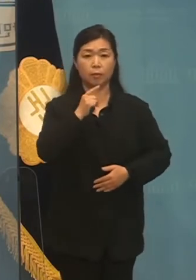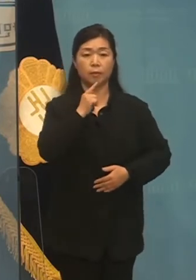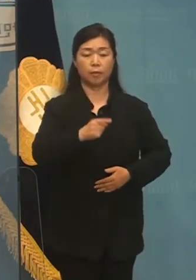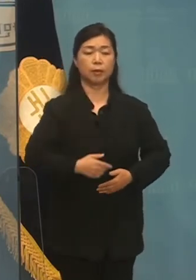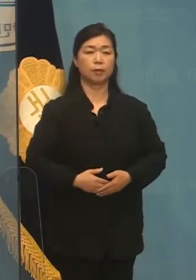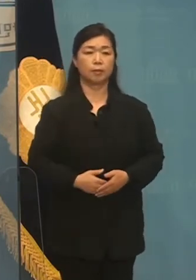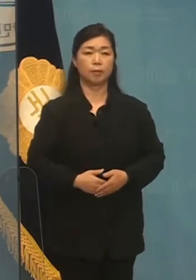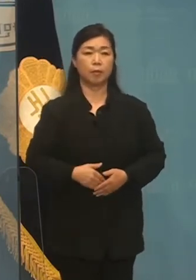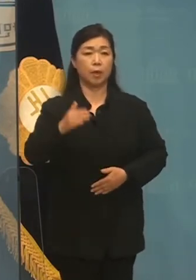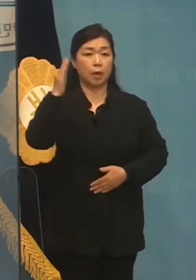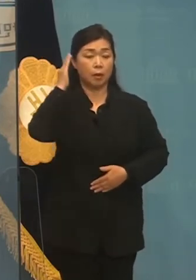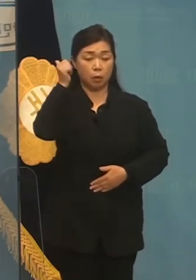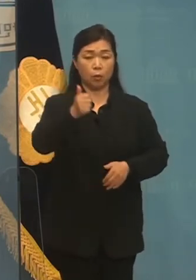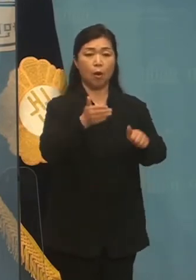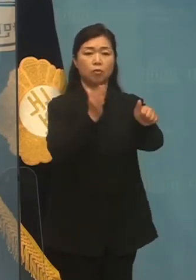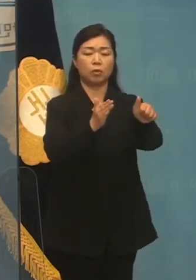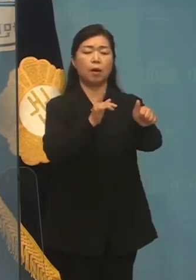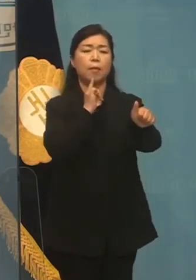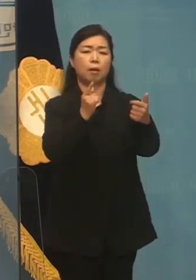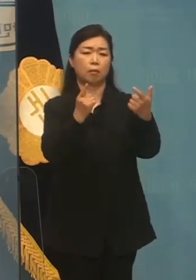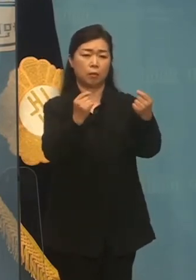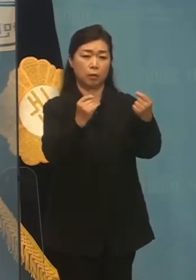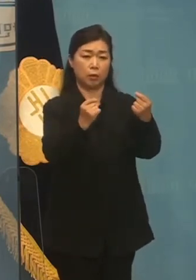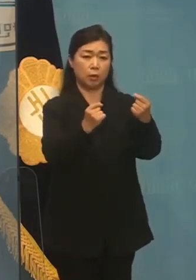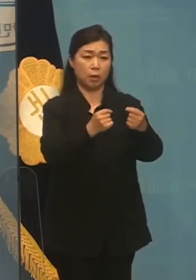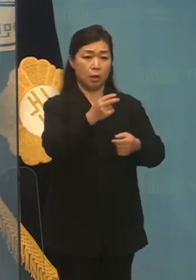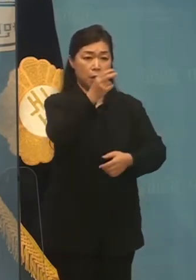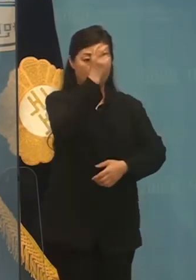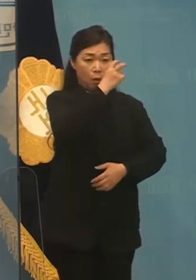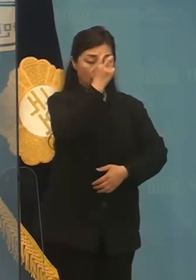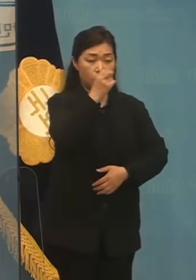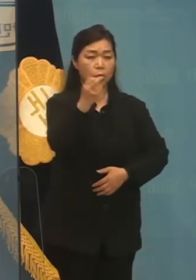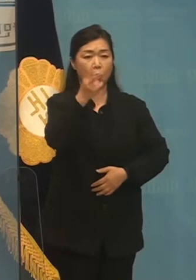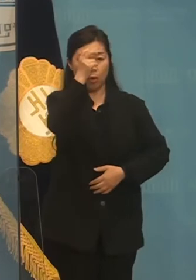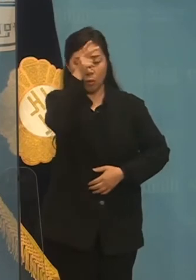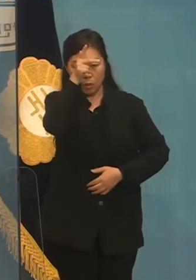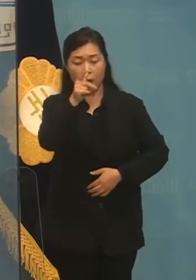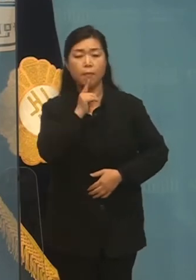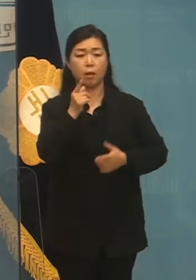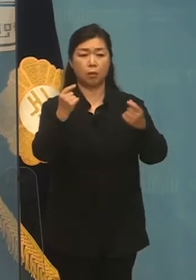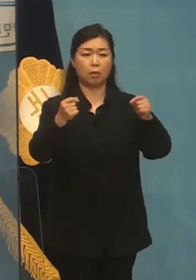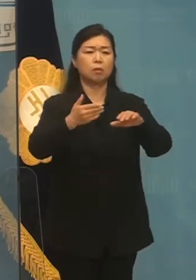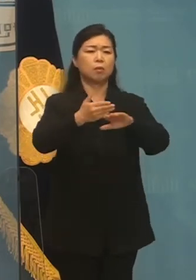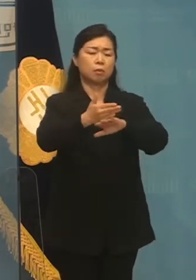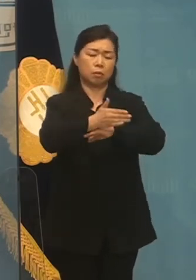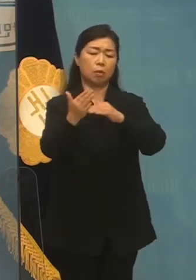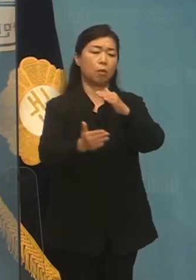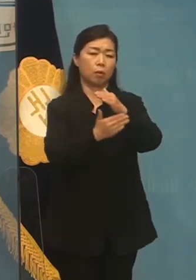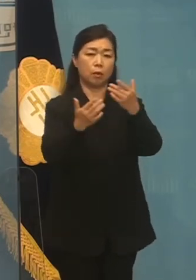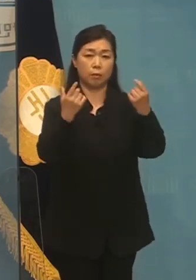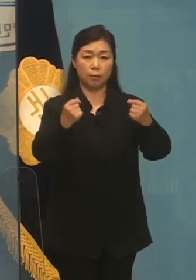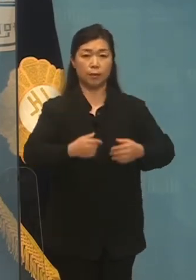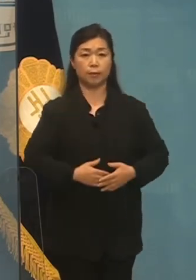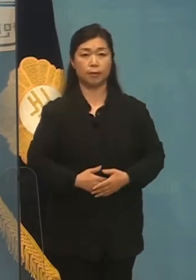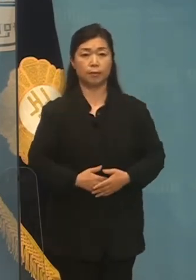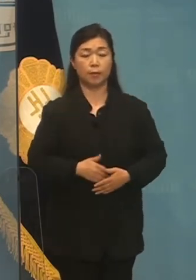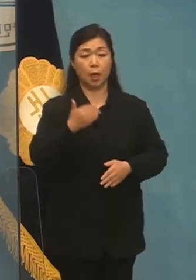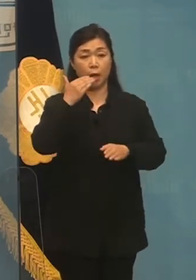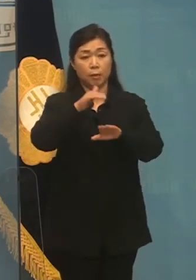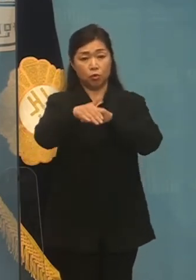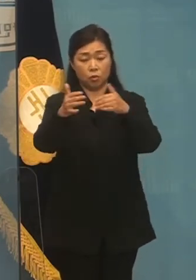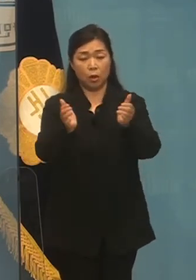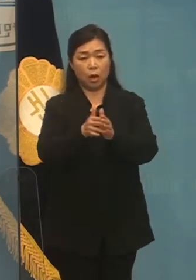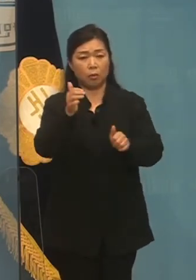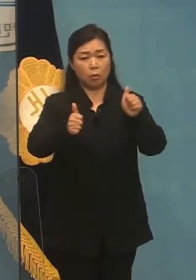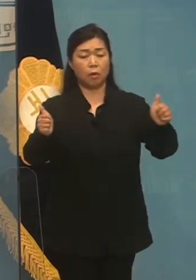대통령의 당부 역시 검경 수사와 마찬가지로 너무 늦었고 부실합니다. 이미 민주당 경선은